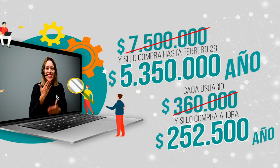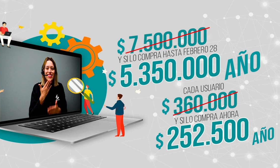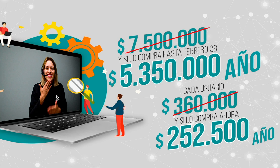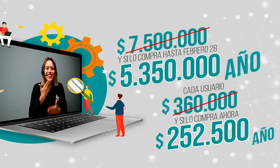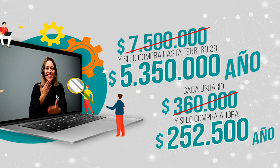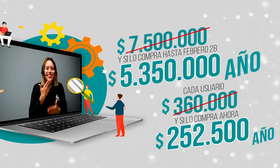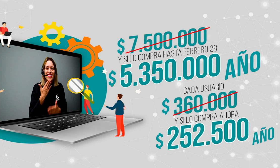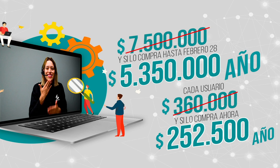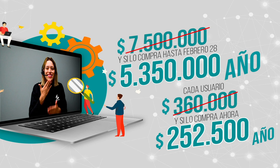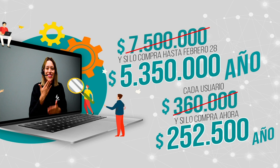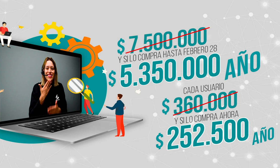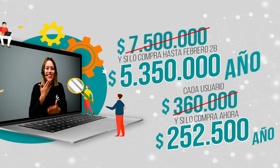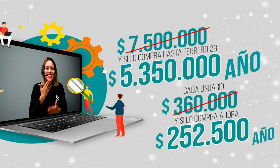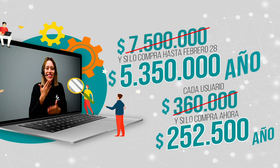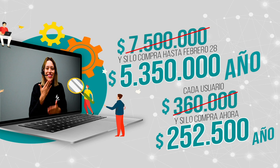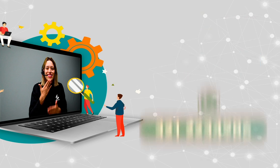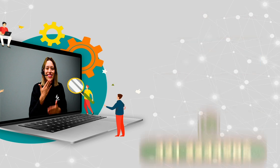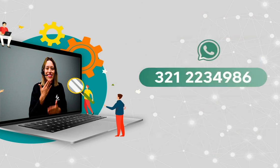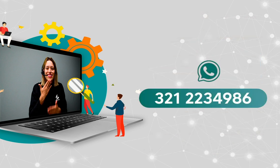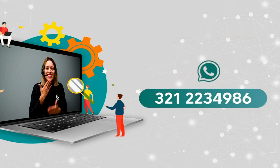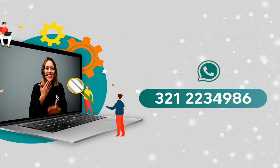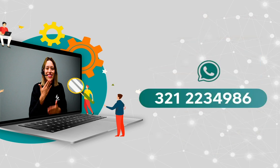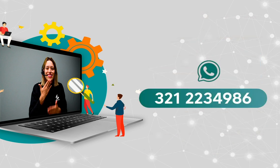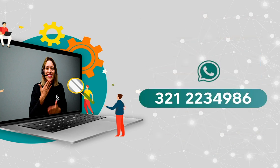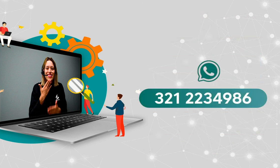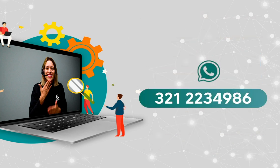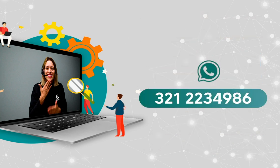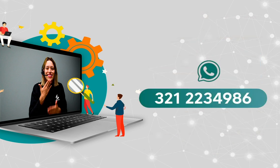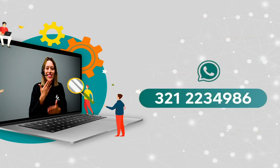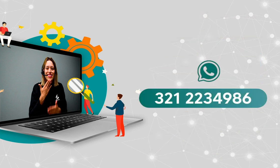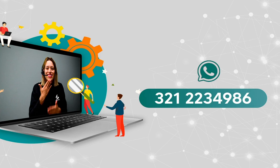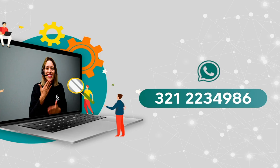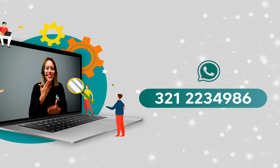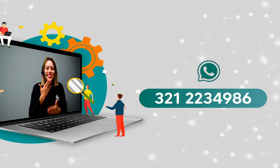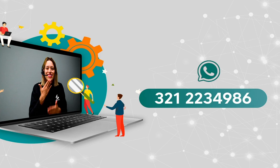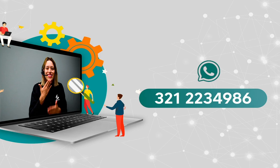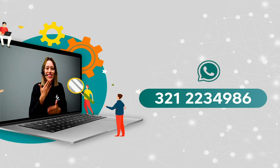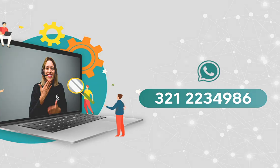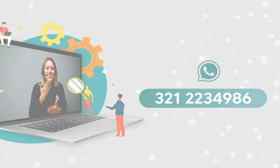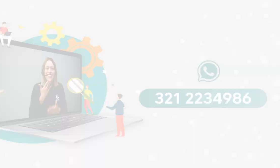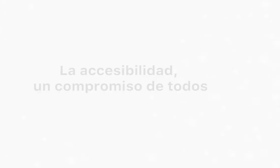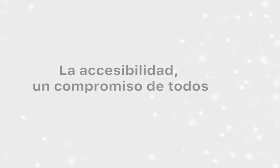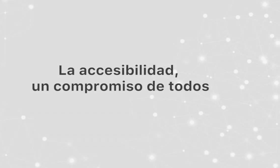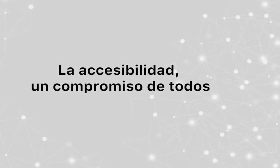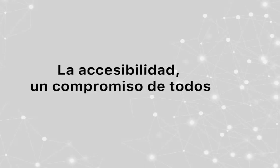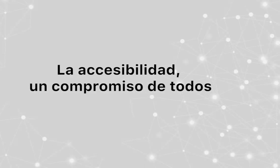252.500 pesos Contáctenos 321-223-4986 La